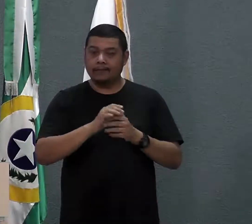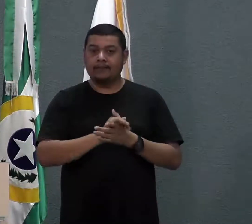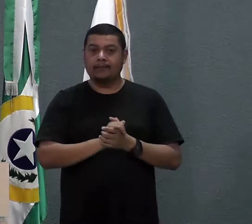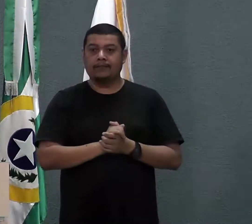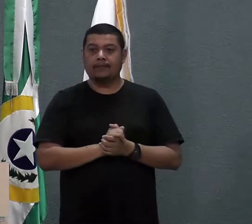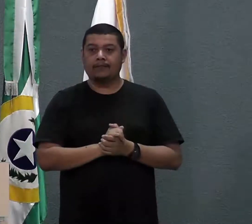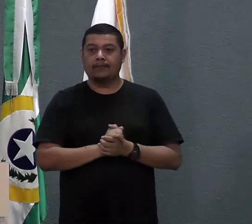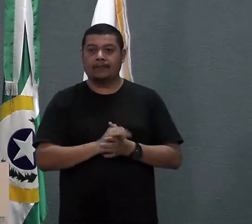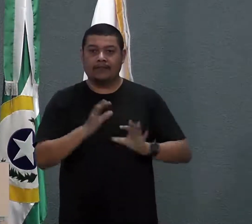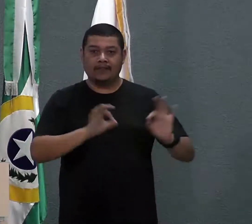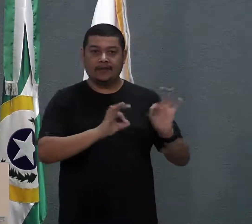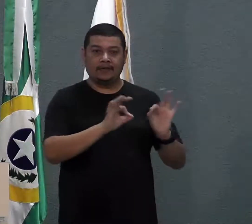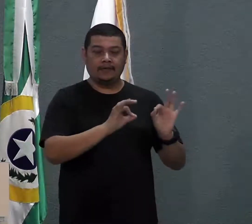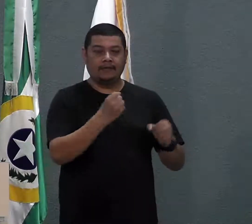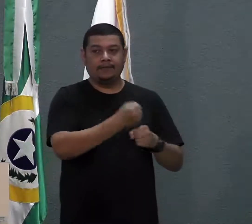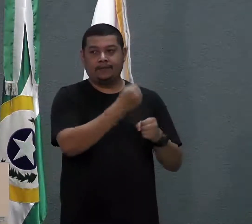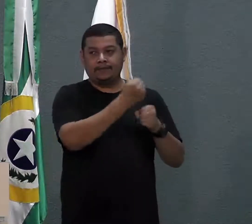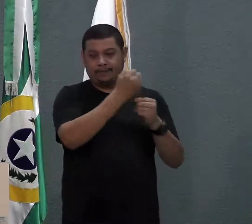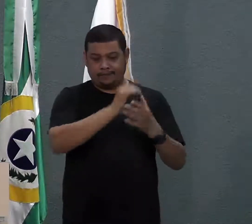esse equipamento.